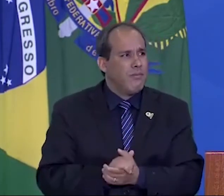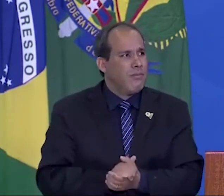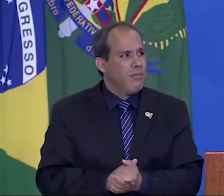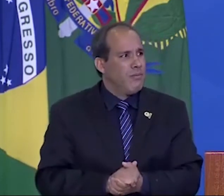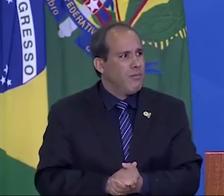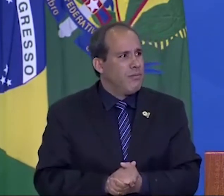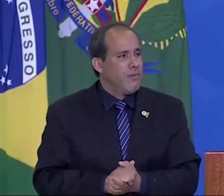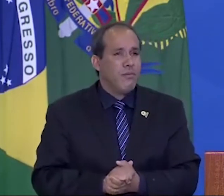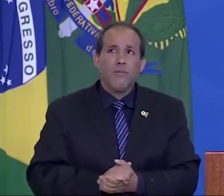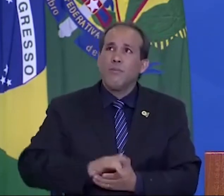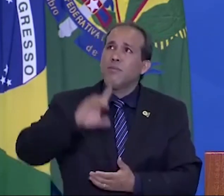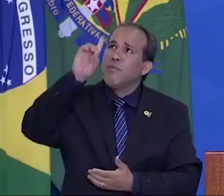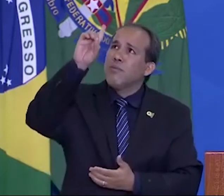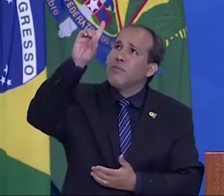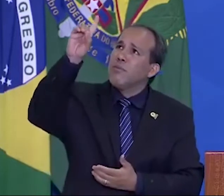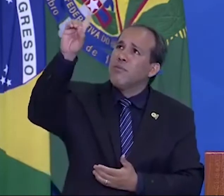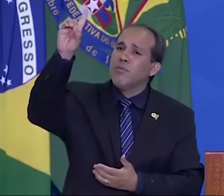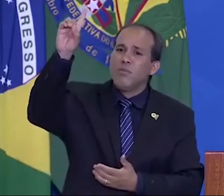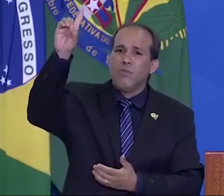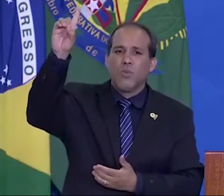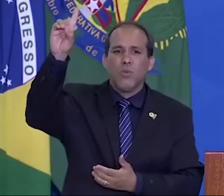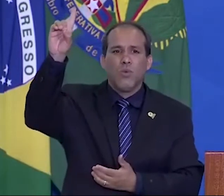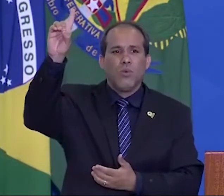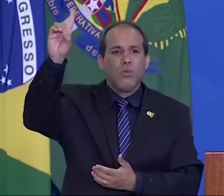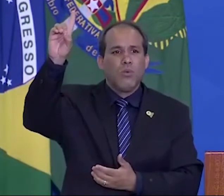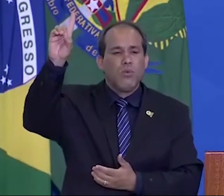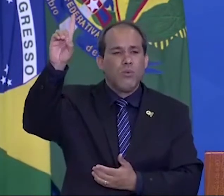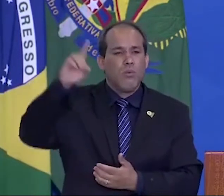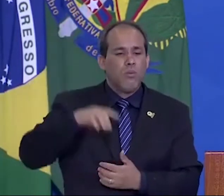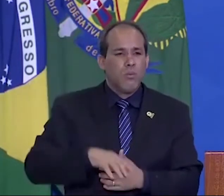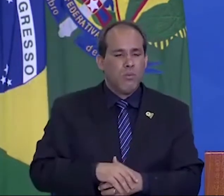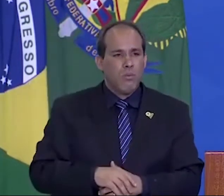que Deus não deixasse Horvão